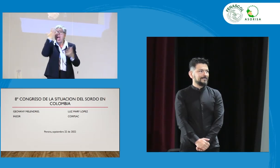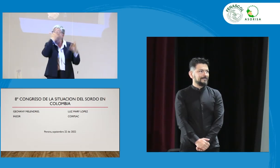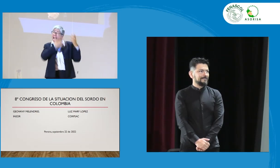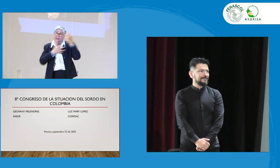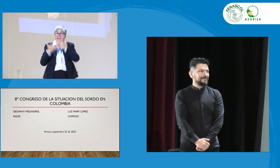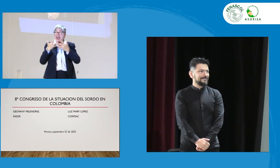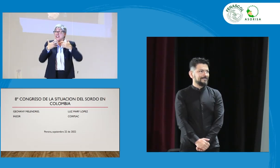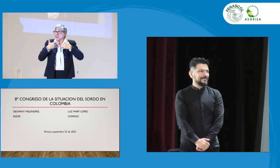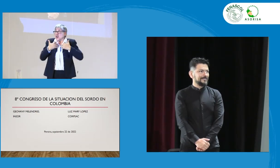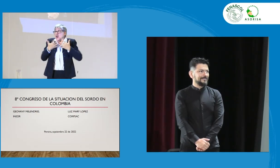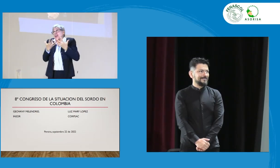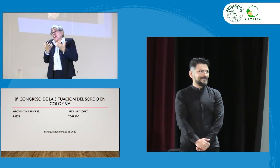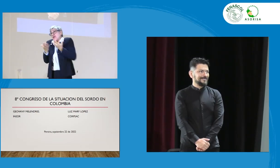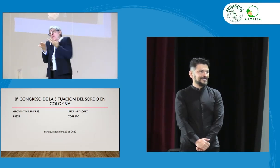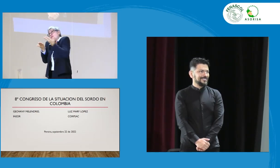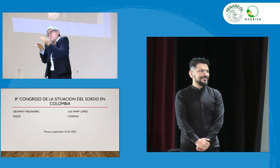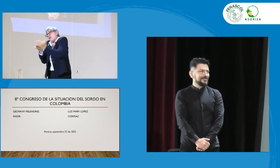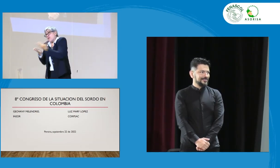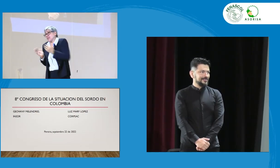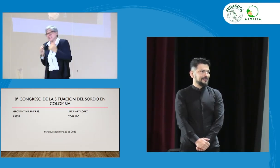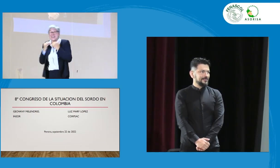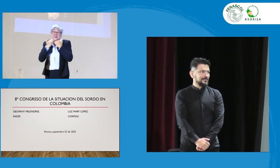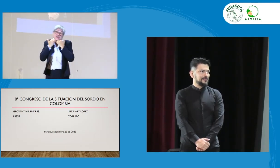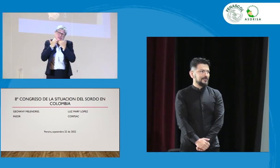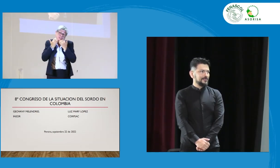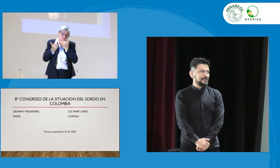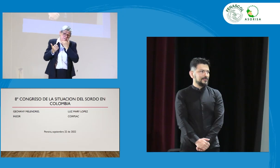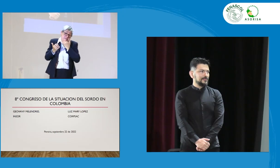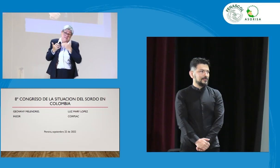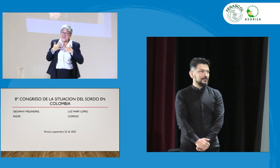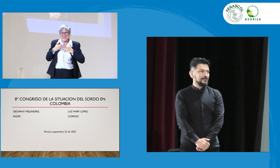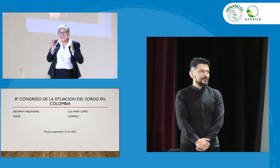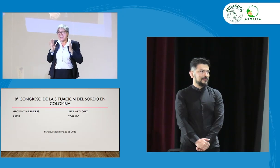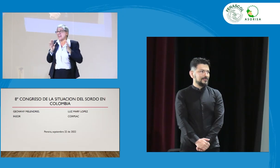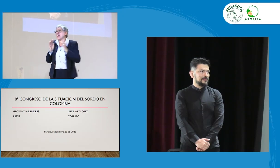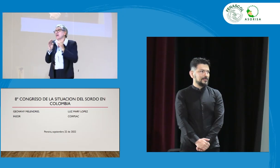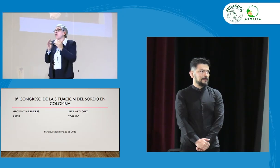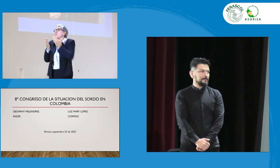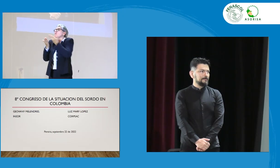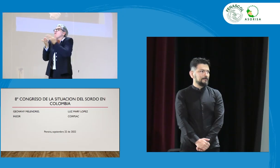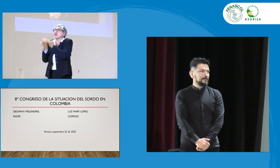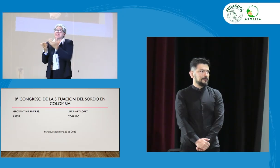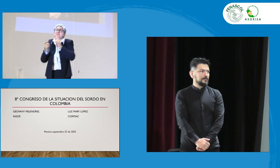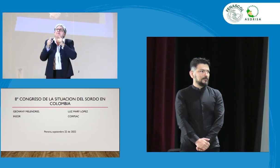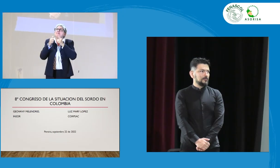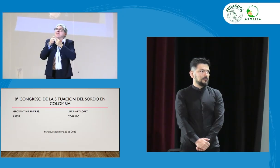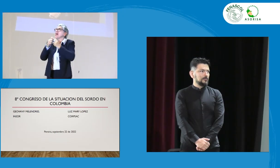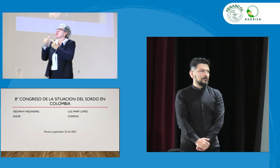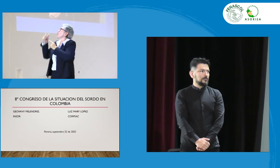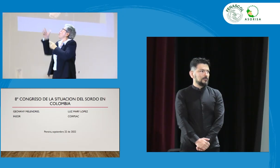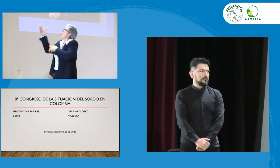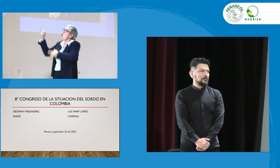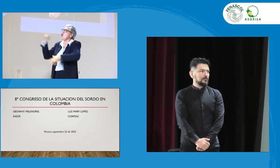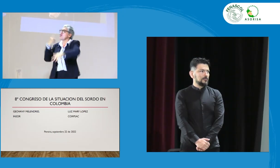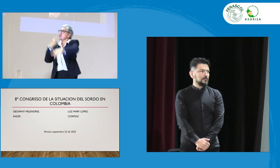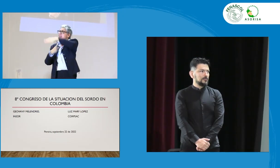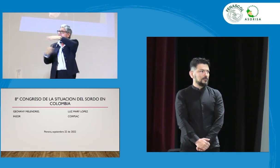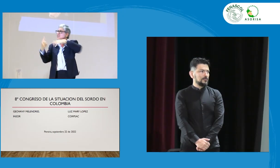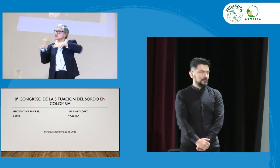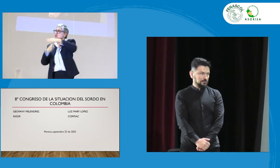términos? Entonces, yo quisiera proponer, no sé, primero, dar un poco en contexto y después